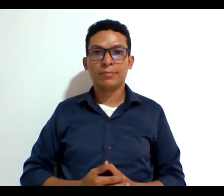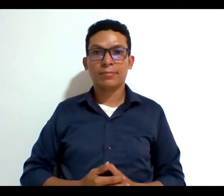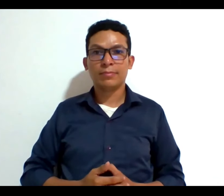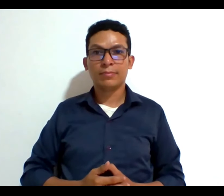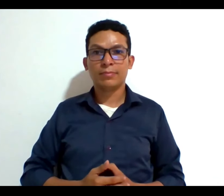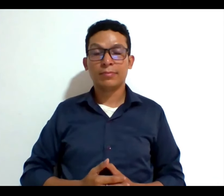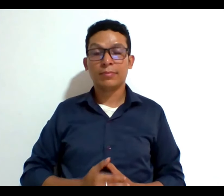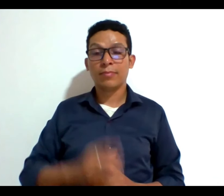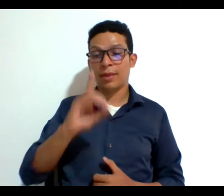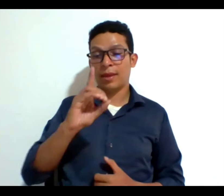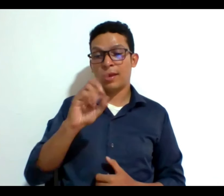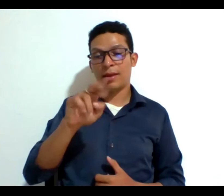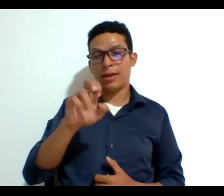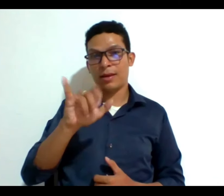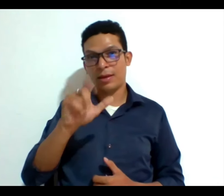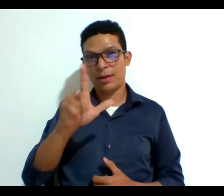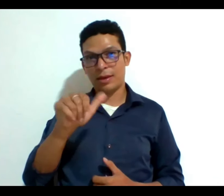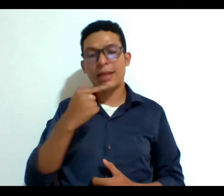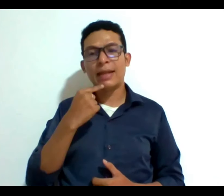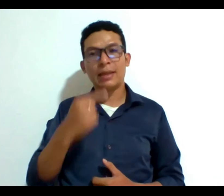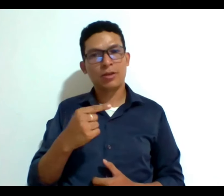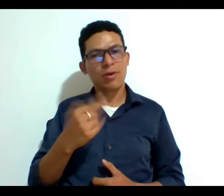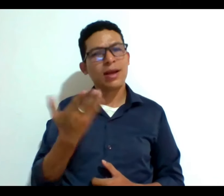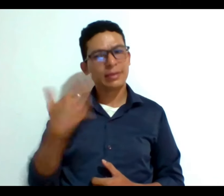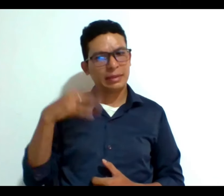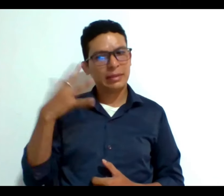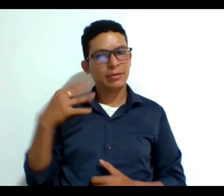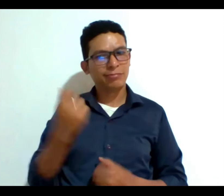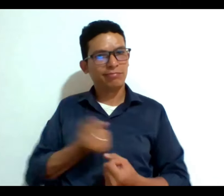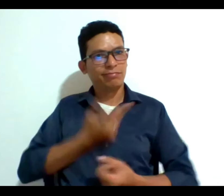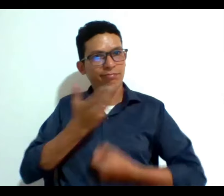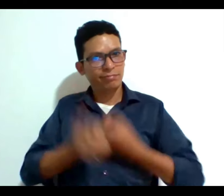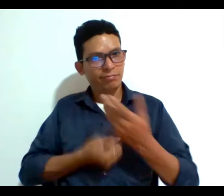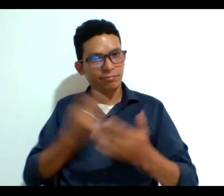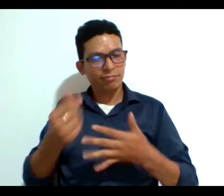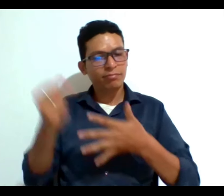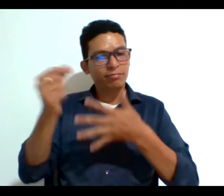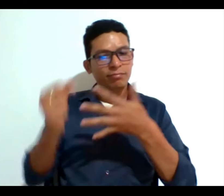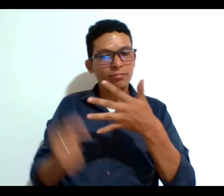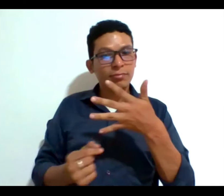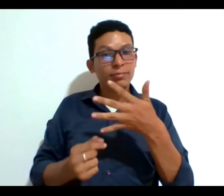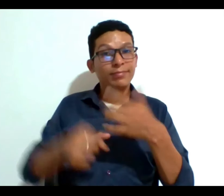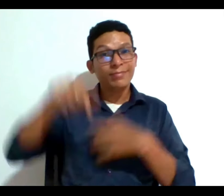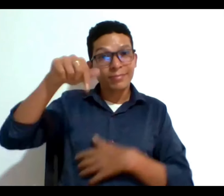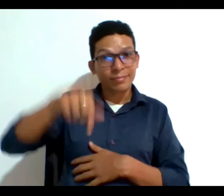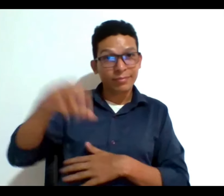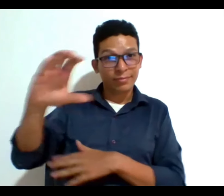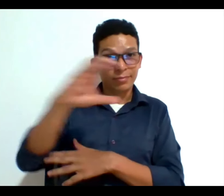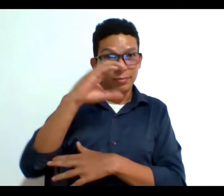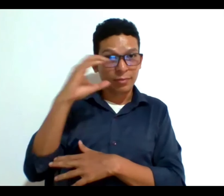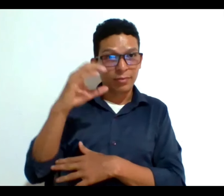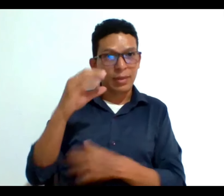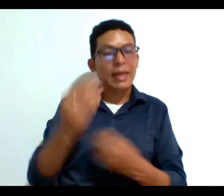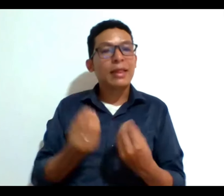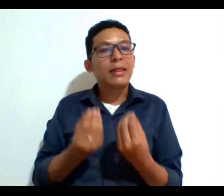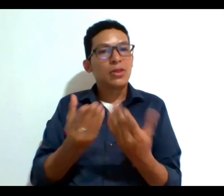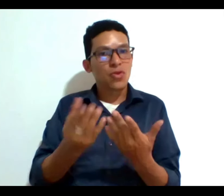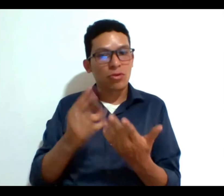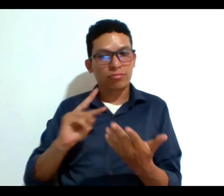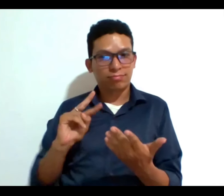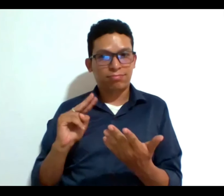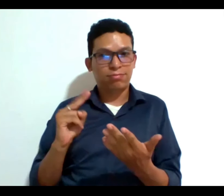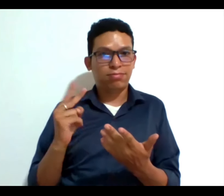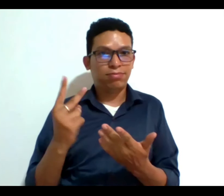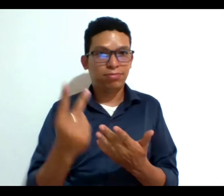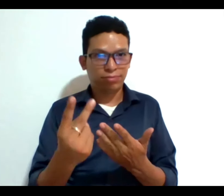Daniela lo mencionaba durante la exposición del caso y es que este país vio una transformación y una